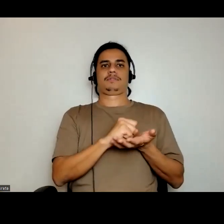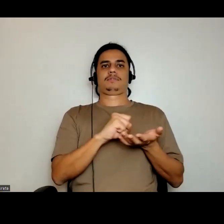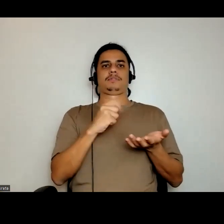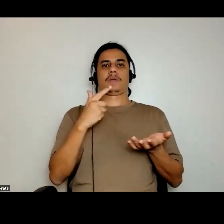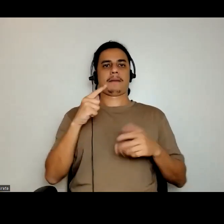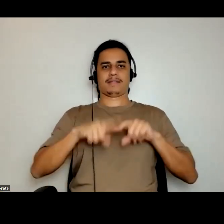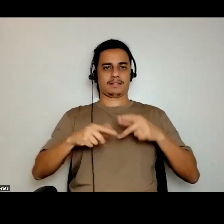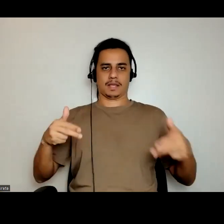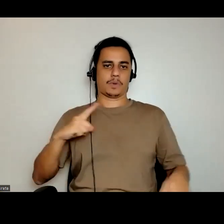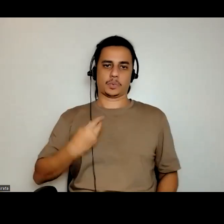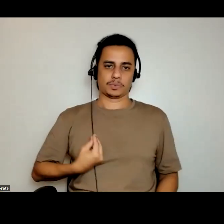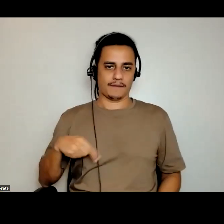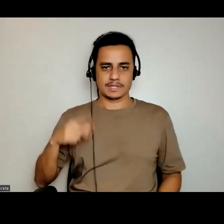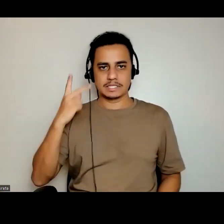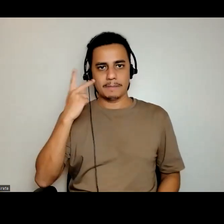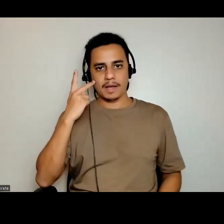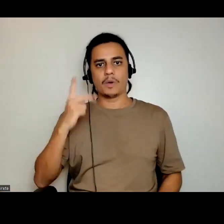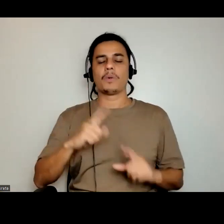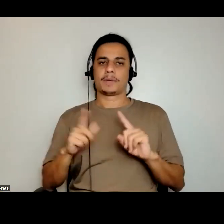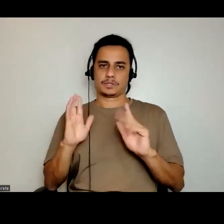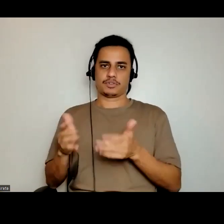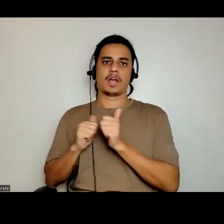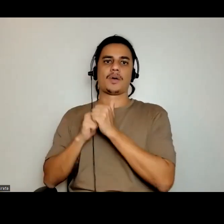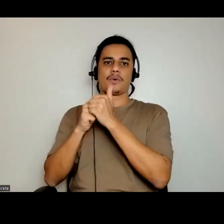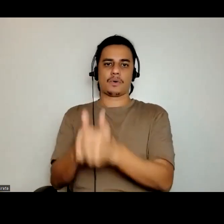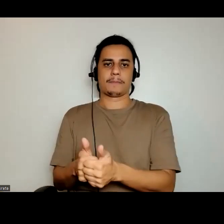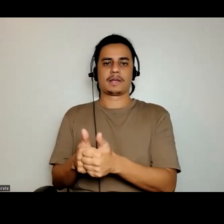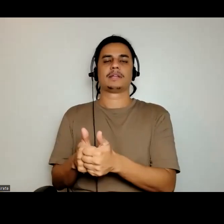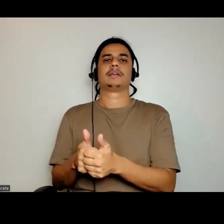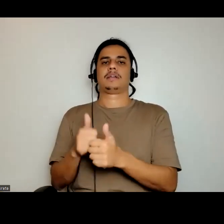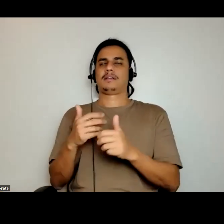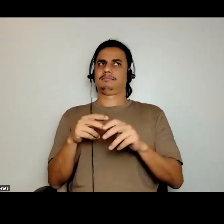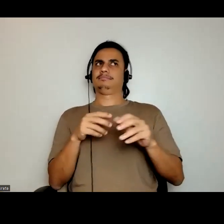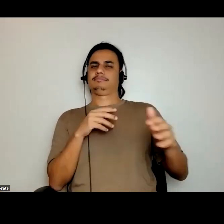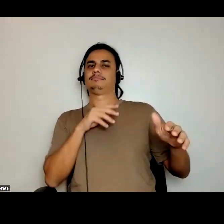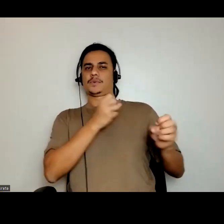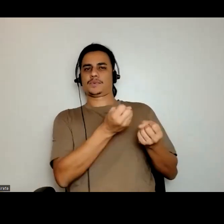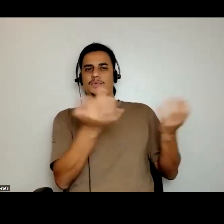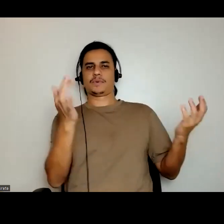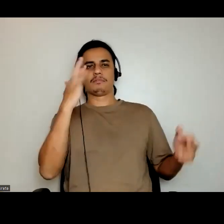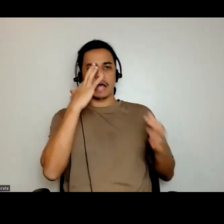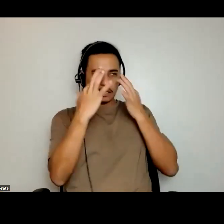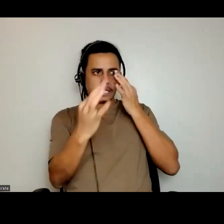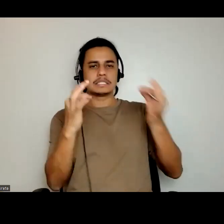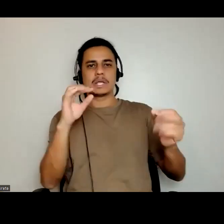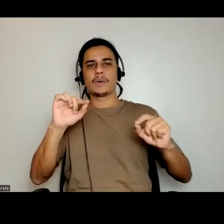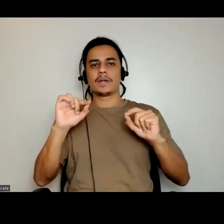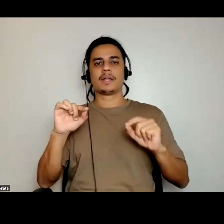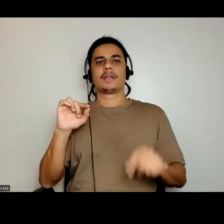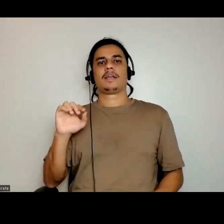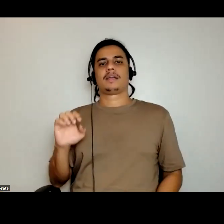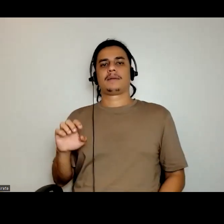São Paulo, está certo? Mas eu acompanhei de perto, de perto sim, de longe, mas atentamente, a gestão de